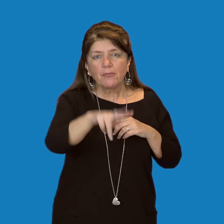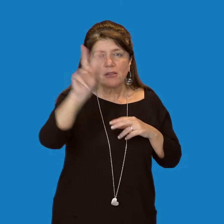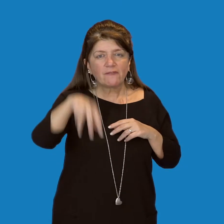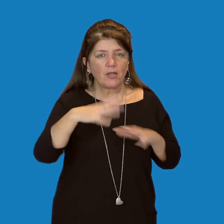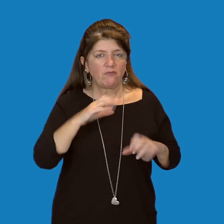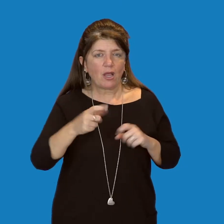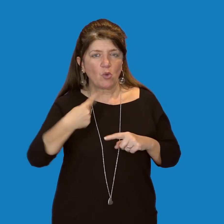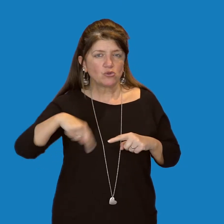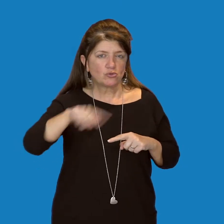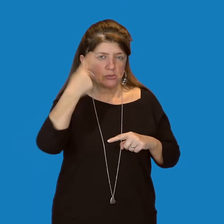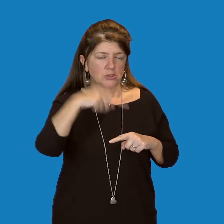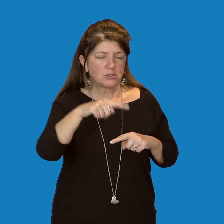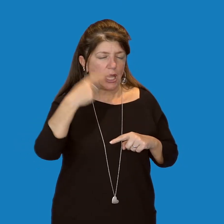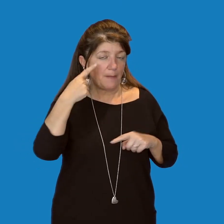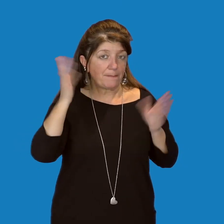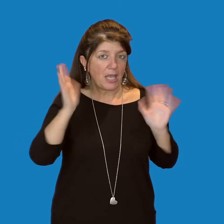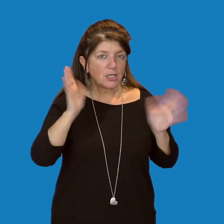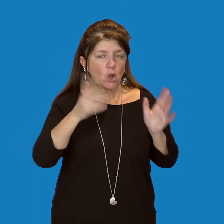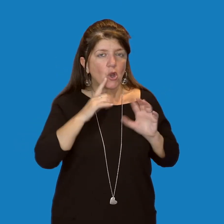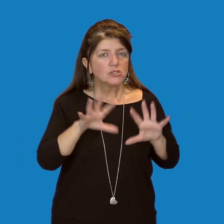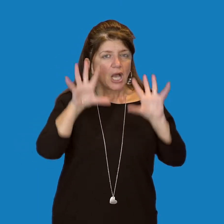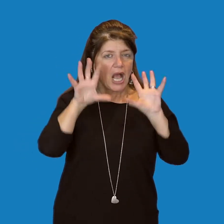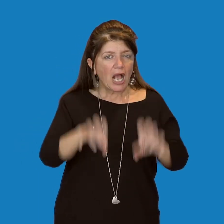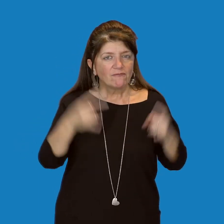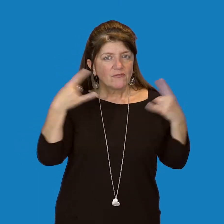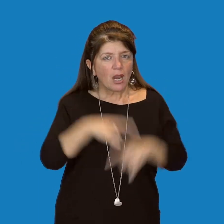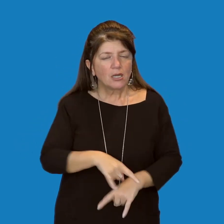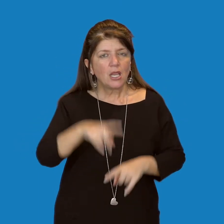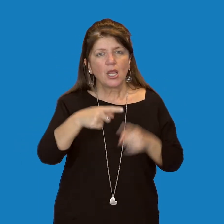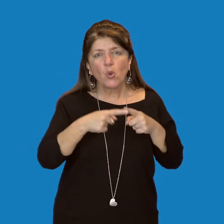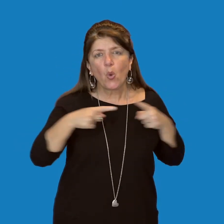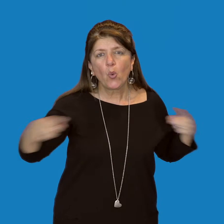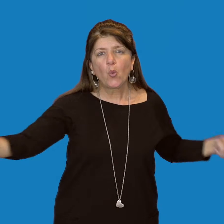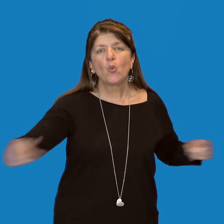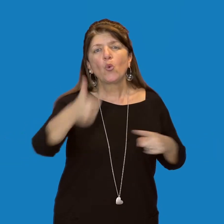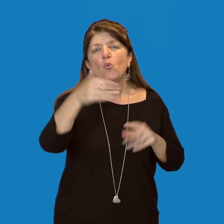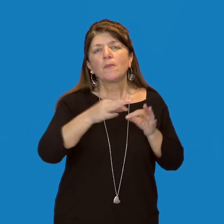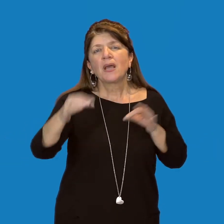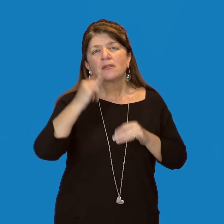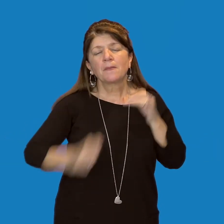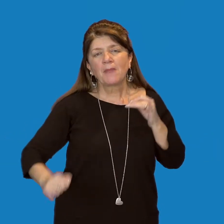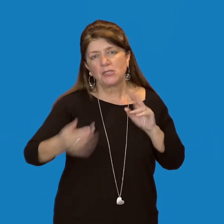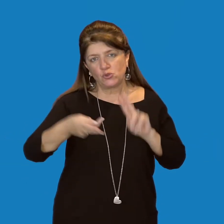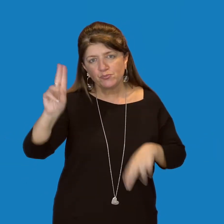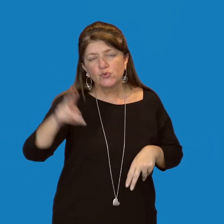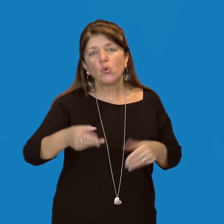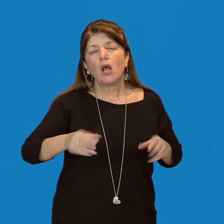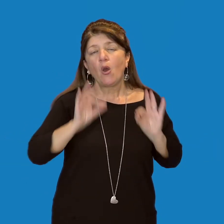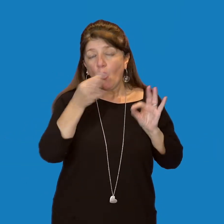pericolosità dovuta al morso velenoso. Supera la lunghezza di un metro e mezzo e arriva a pesare fino ai